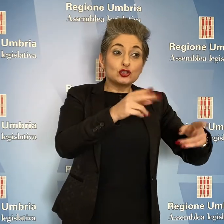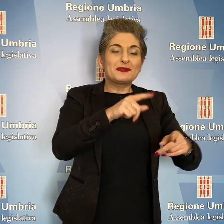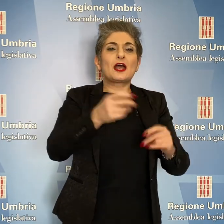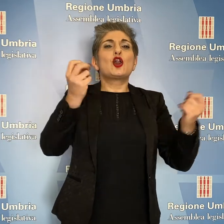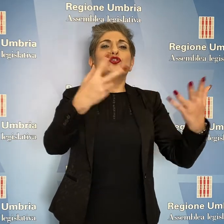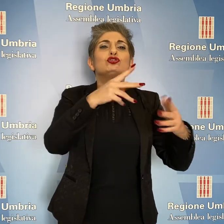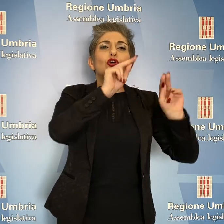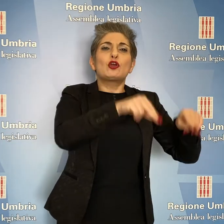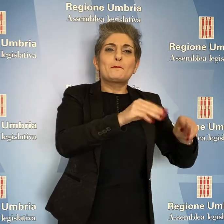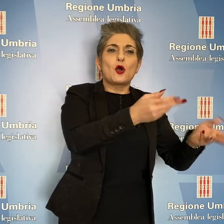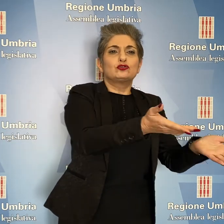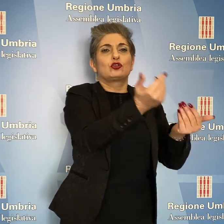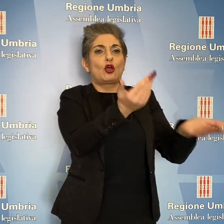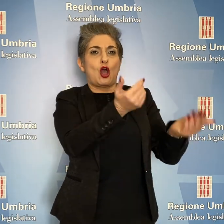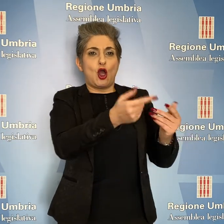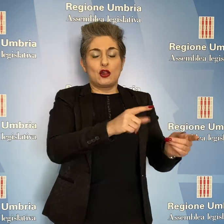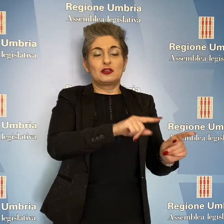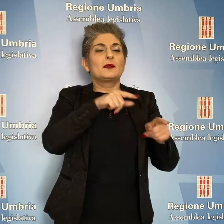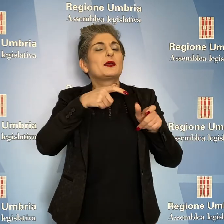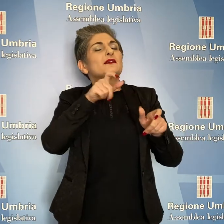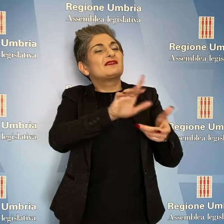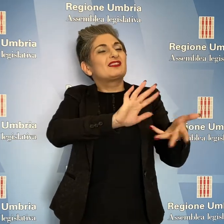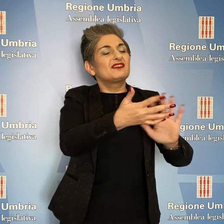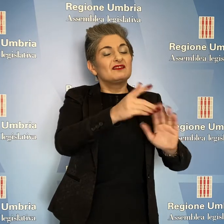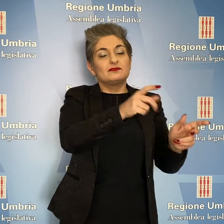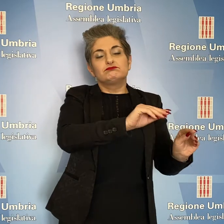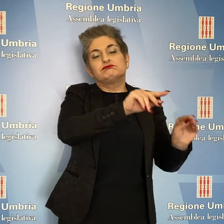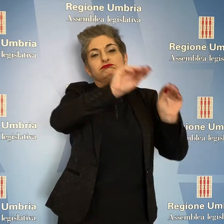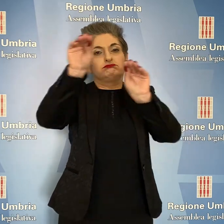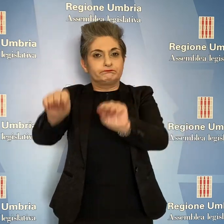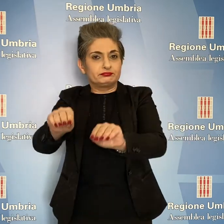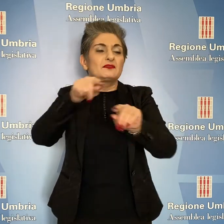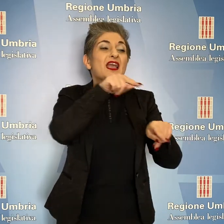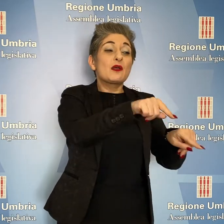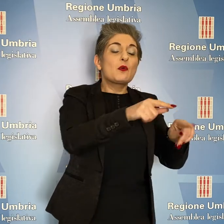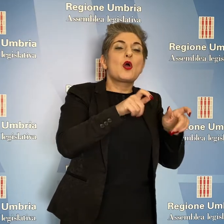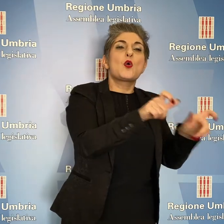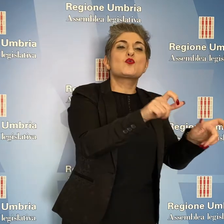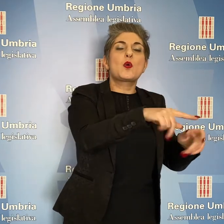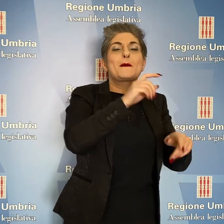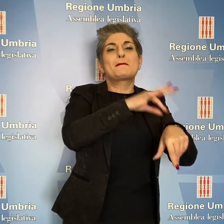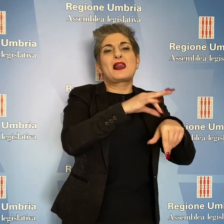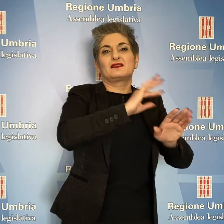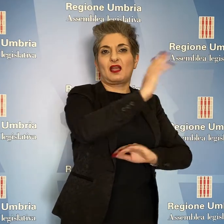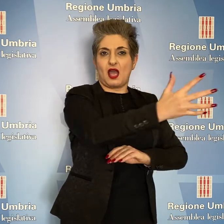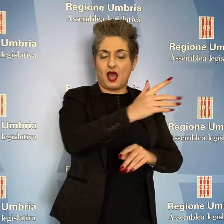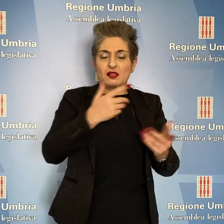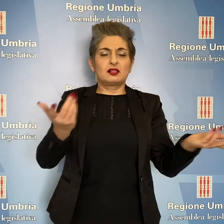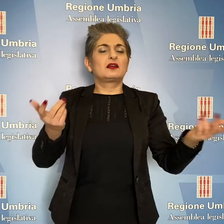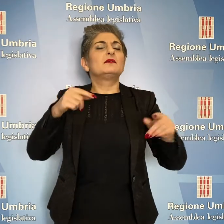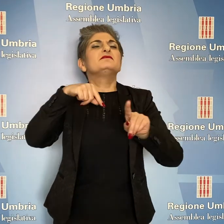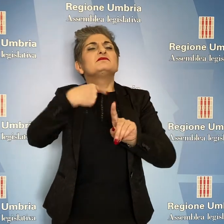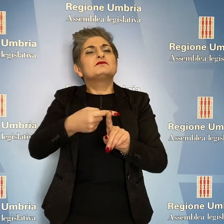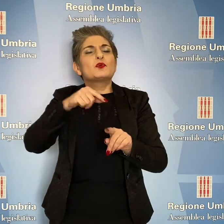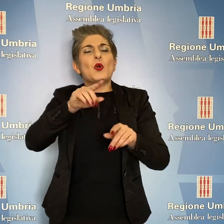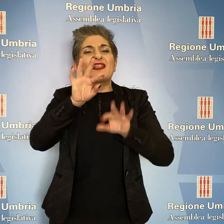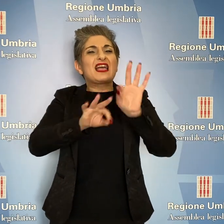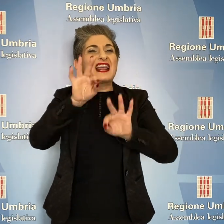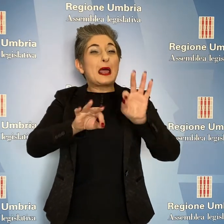intensiva negli ospedali perché siano dedicati ad altre patologie. Il totale complessivo delle terapie intensive